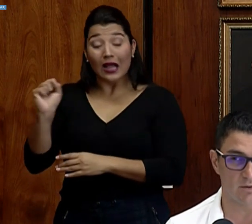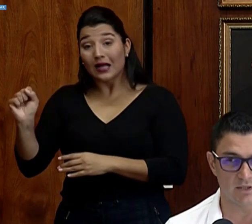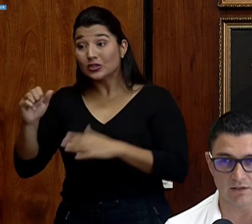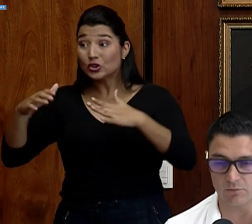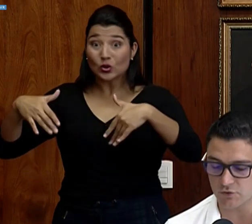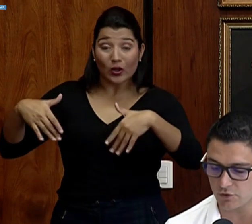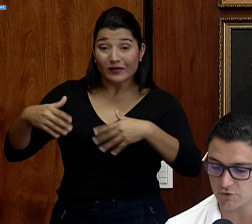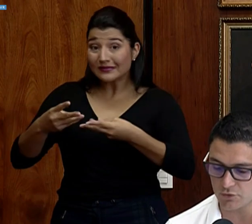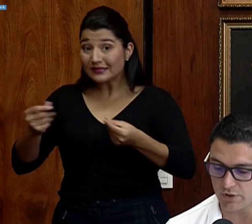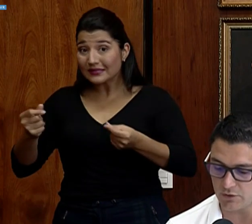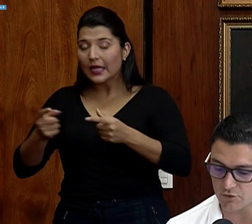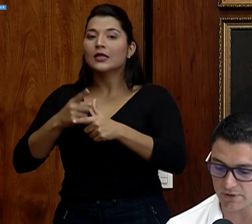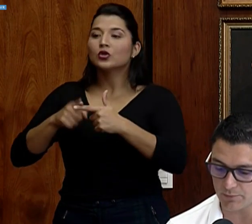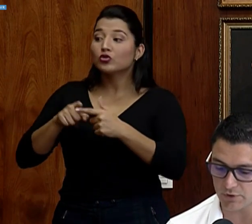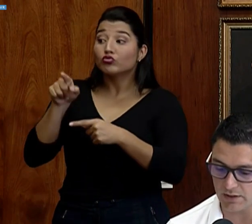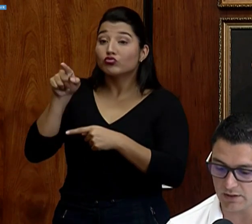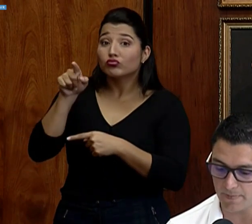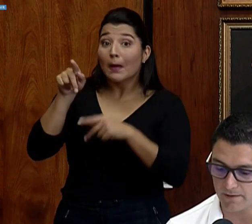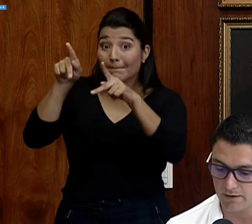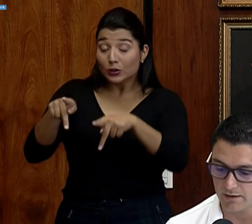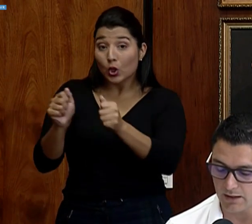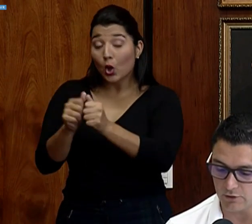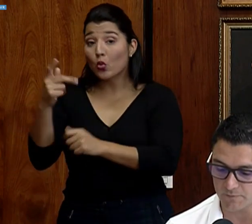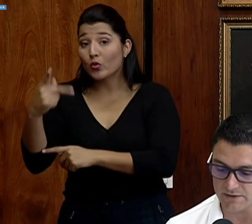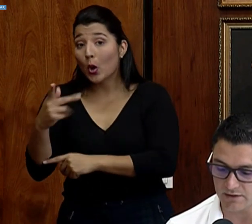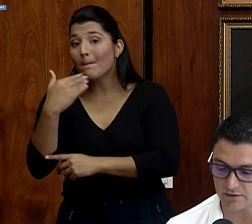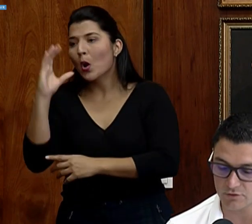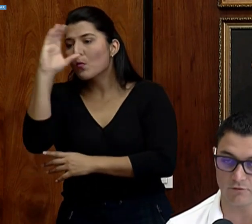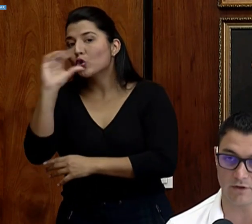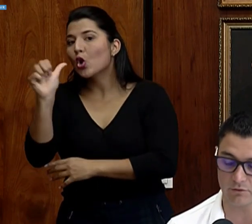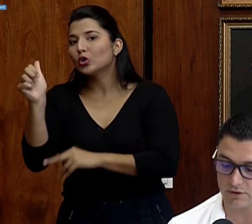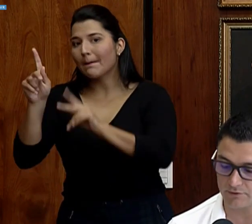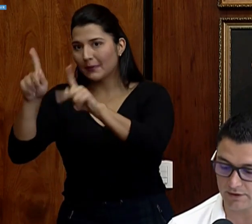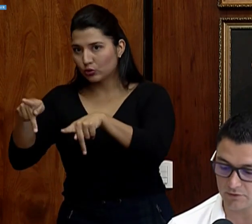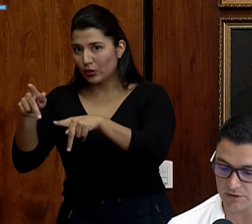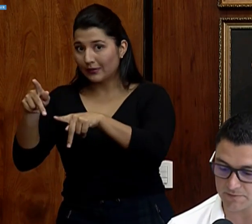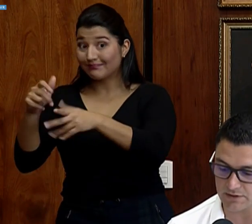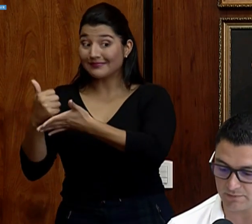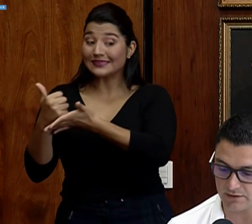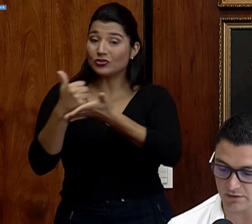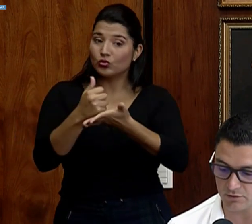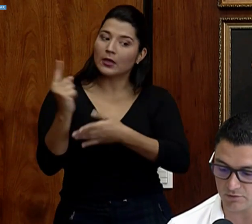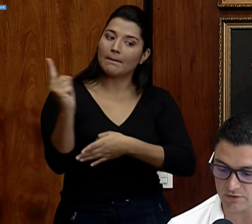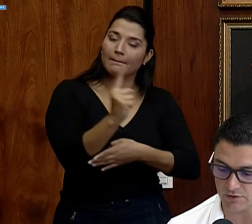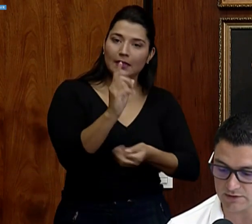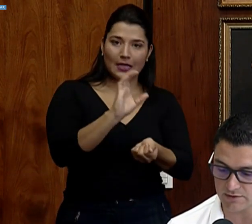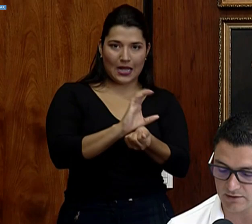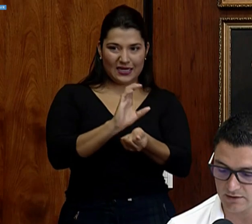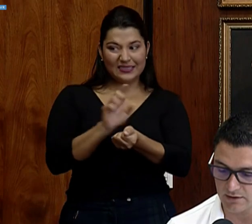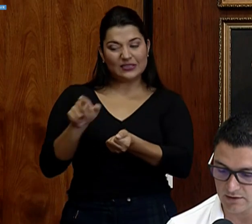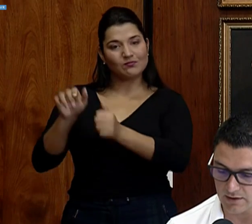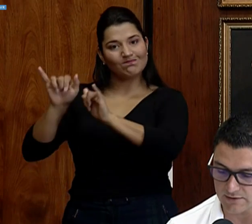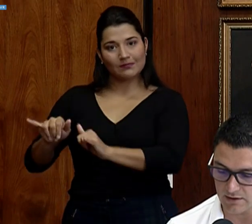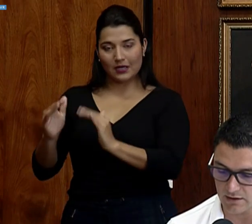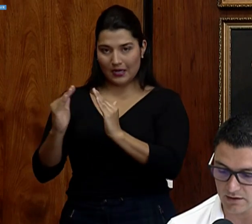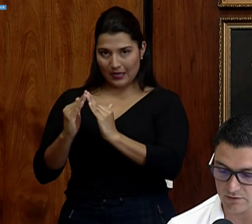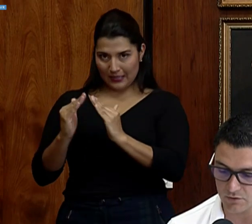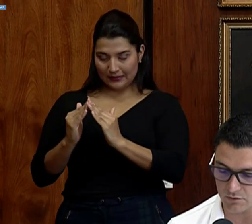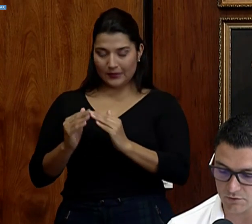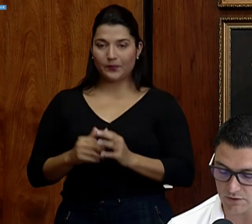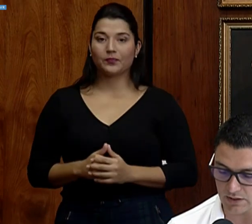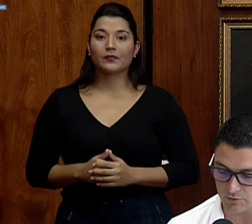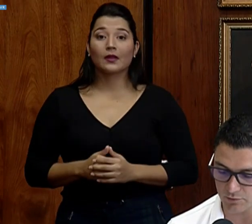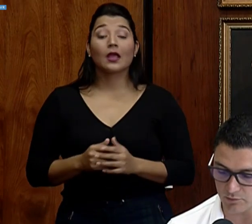hemos indicado, aquí tenemos todos que unirnos para proteger a los pacientes con factores de riesgo y especialmente adultos mayores, así que